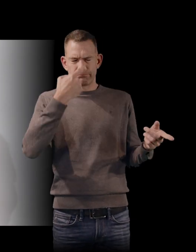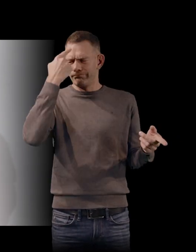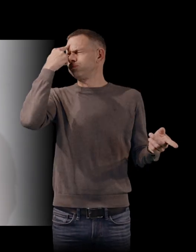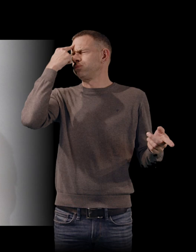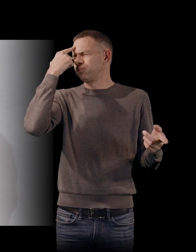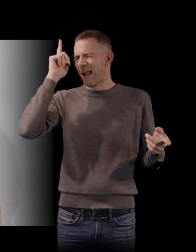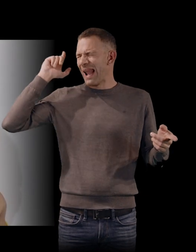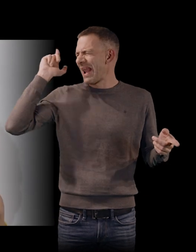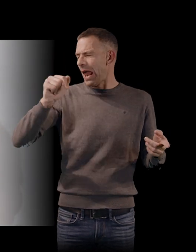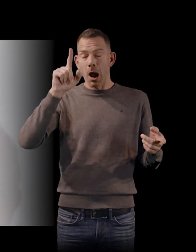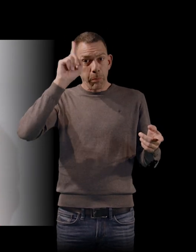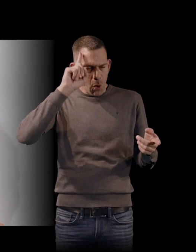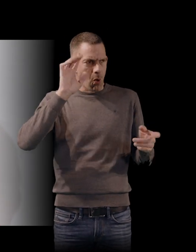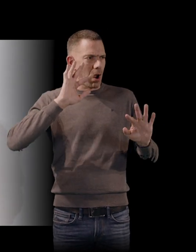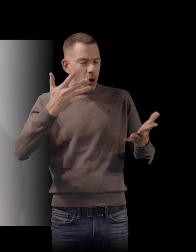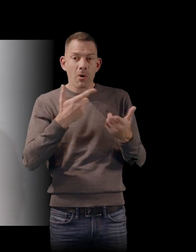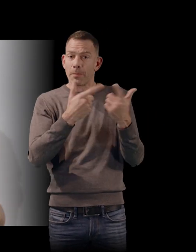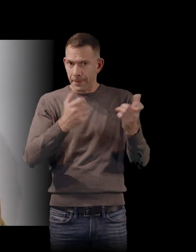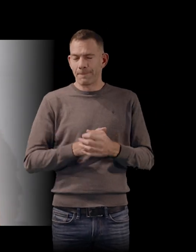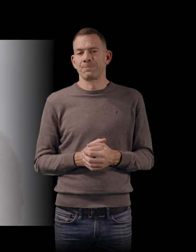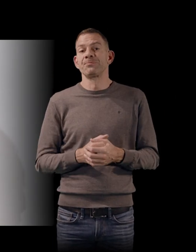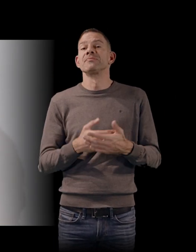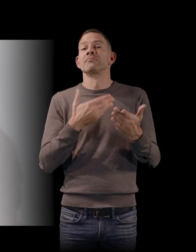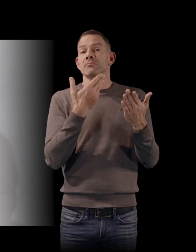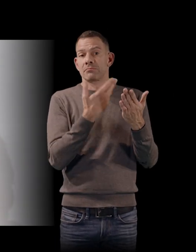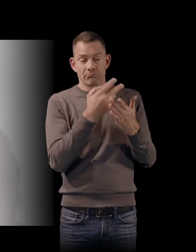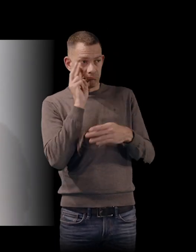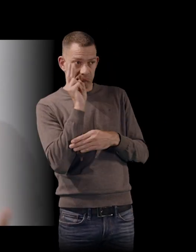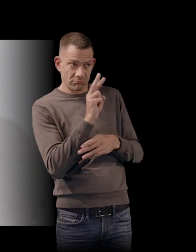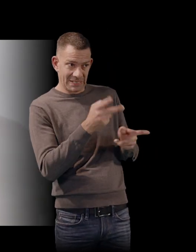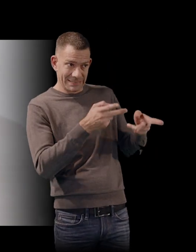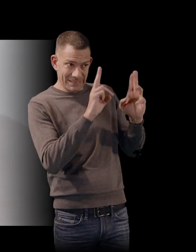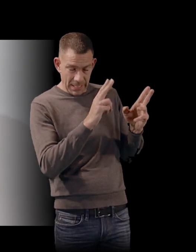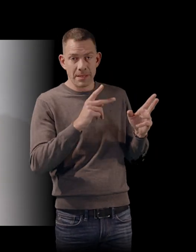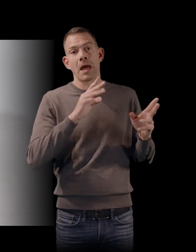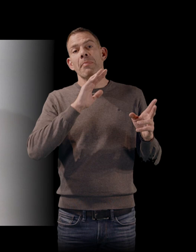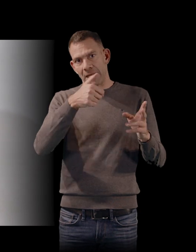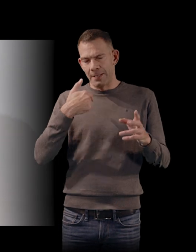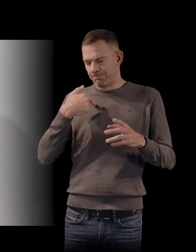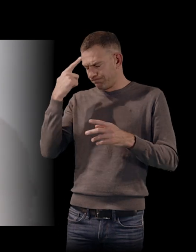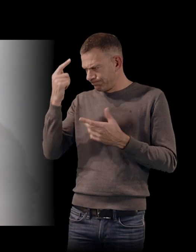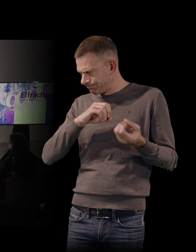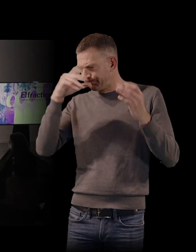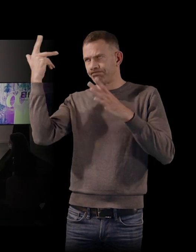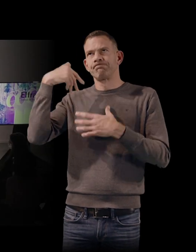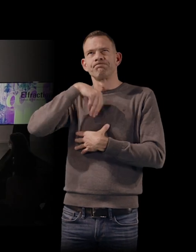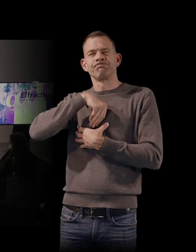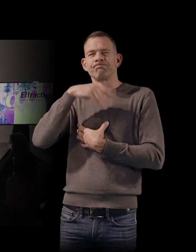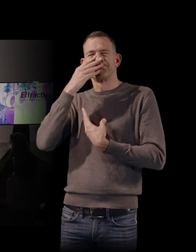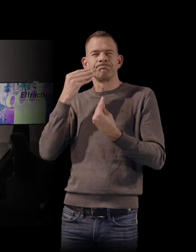Et de ce visionnage-là, j'en faisais découler ce que je supposais pouvoir avoir été les sentiments des comédiens